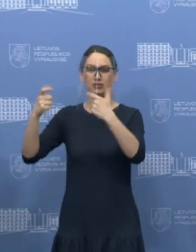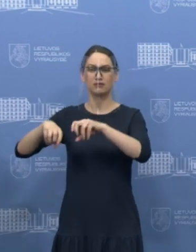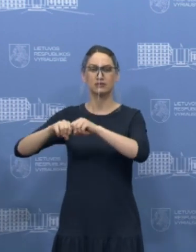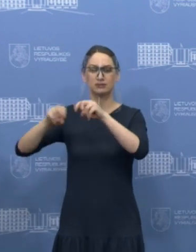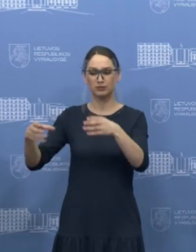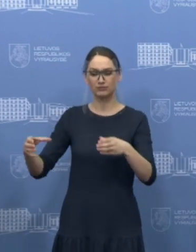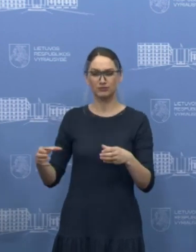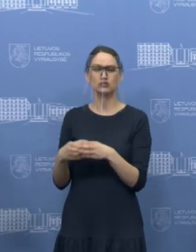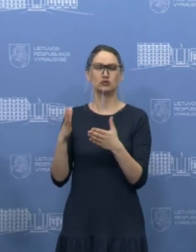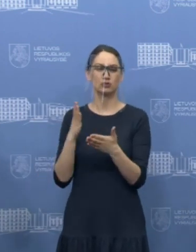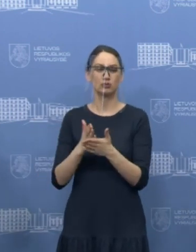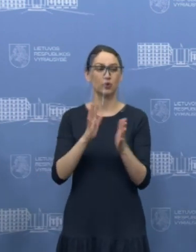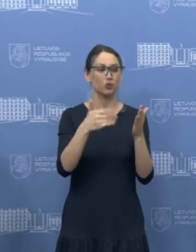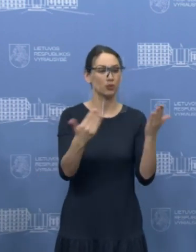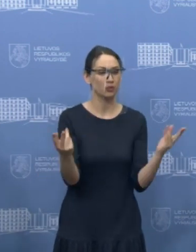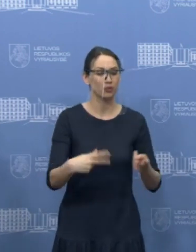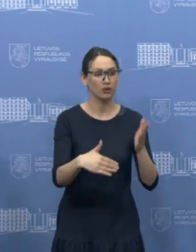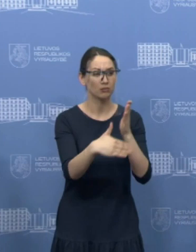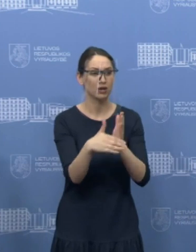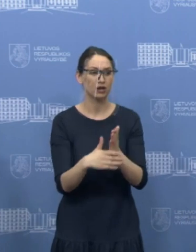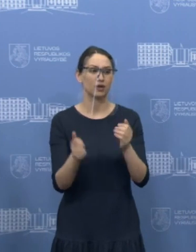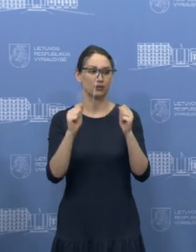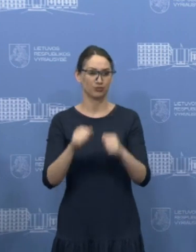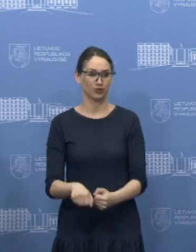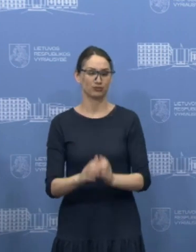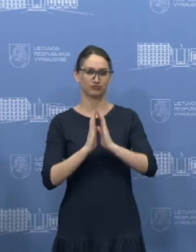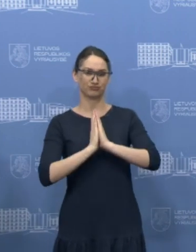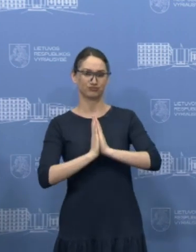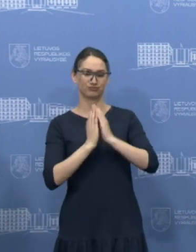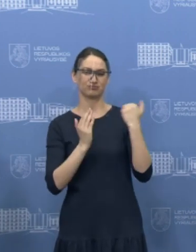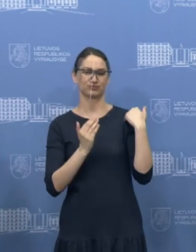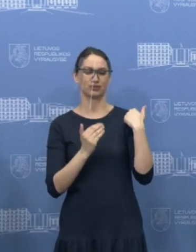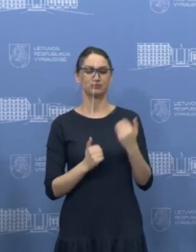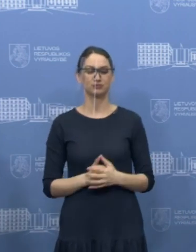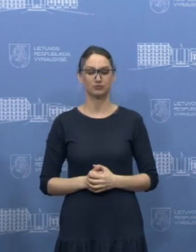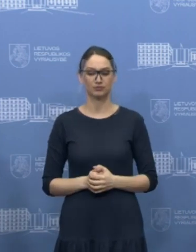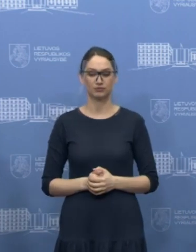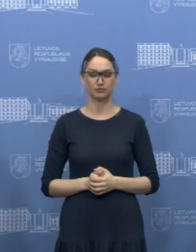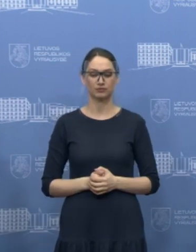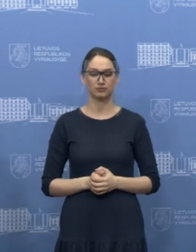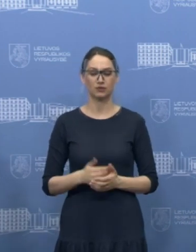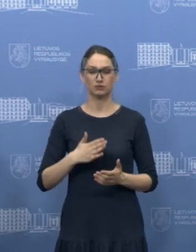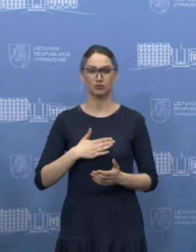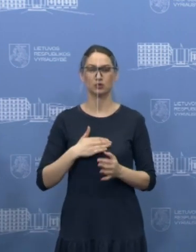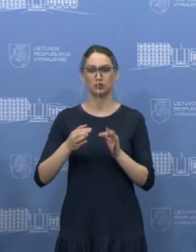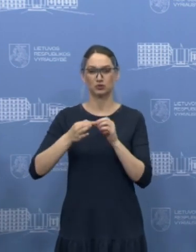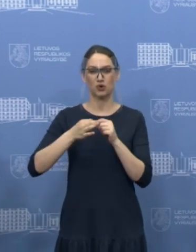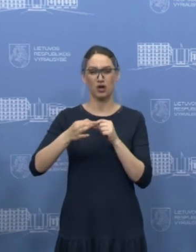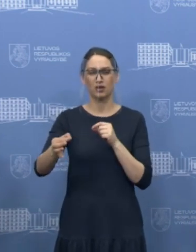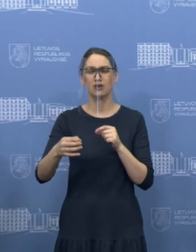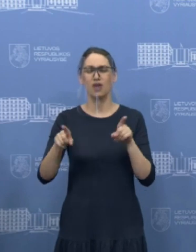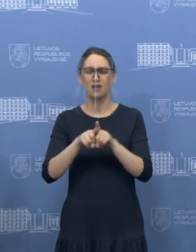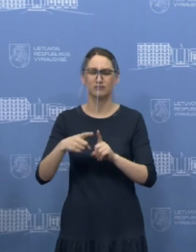šioje vietoje padėti. Taip pat labai svarbu yra informacijos pateikimas. Mūsų rajonas nieko